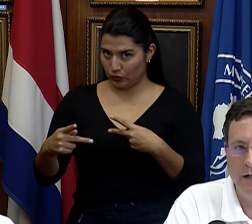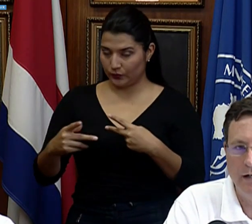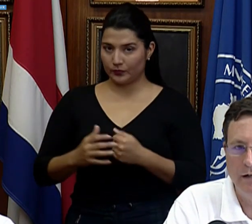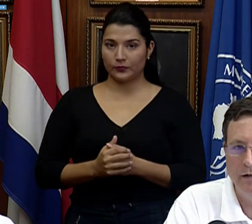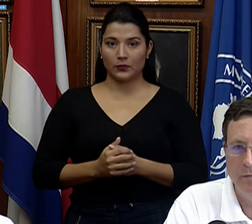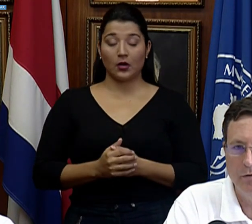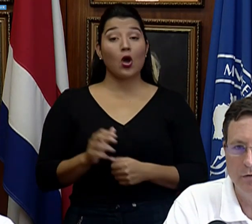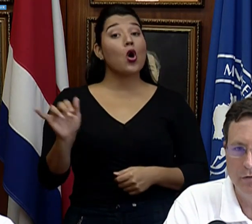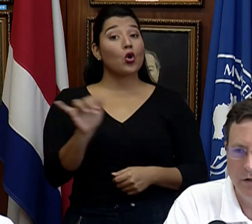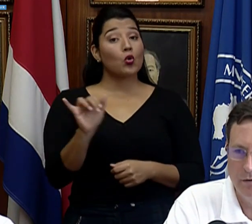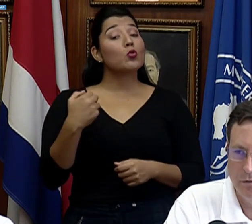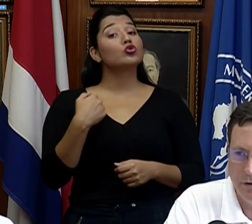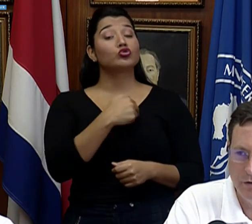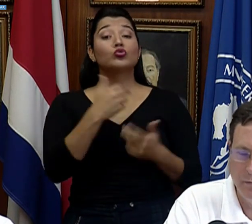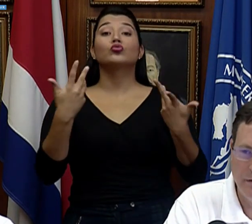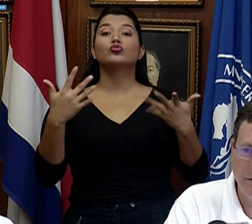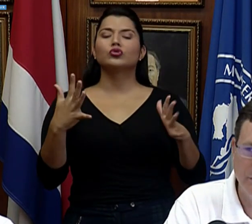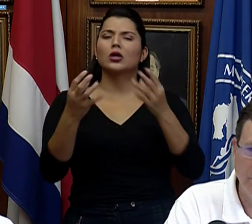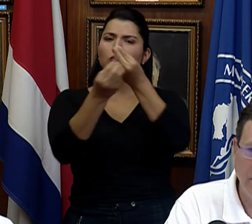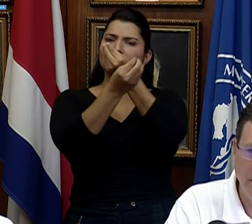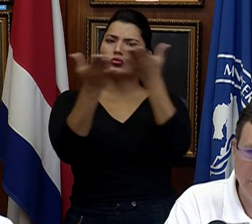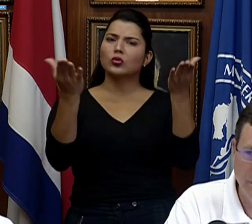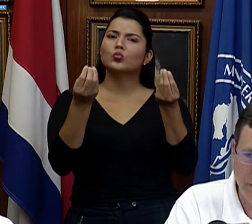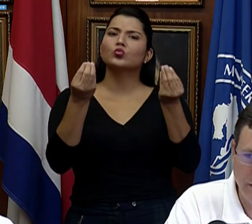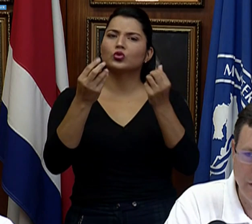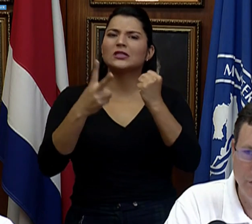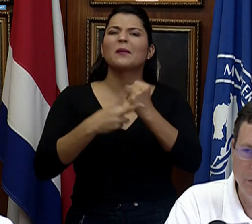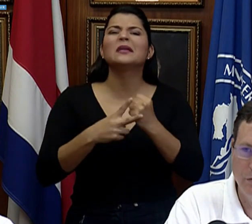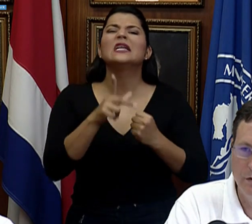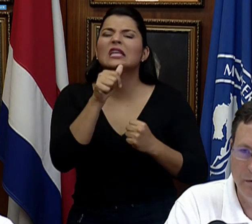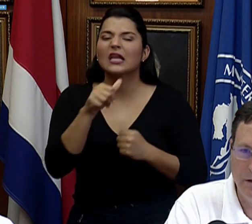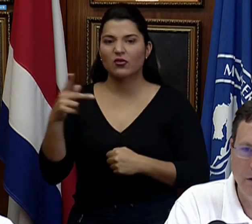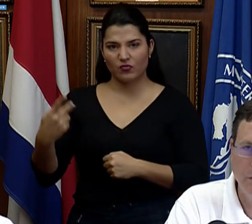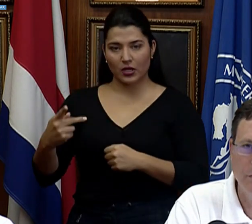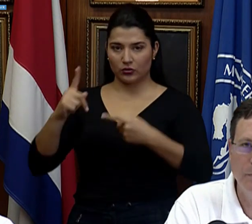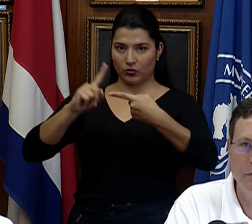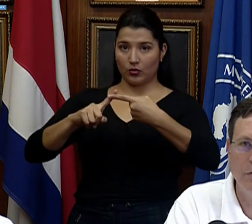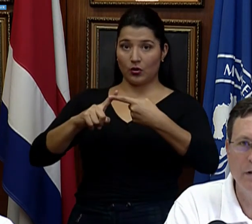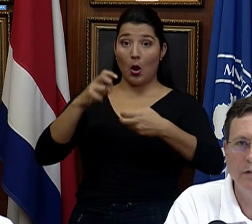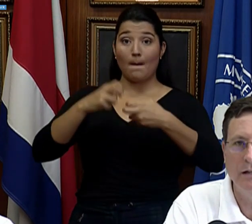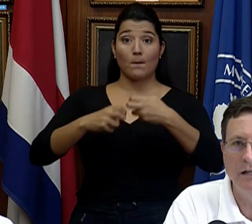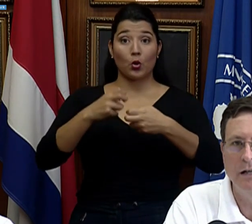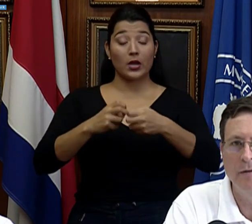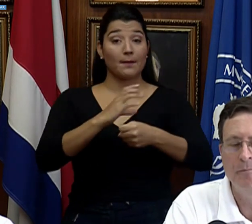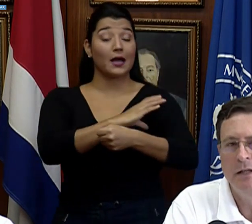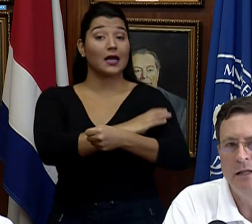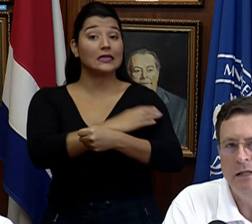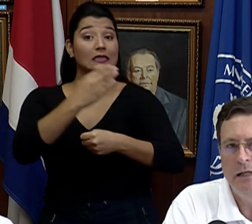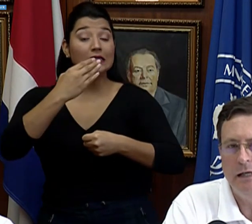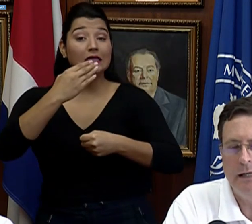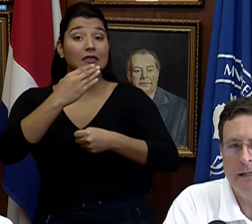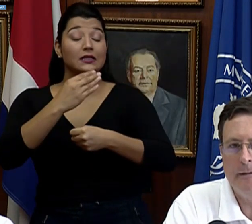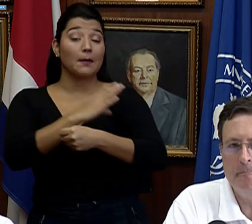como ya hemos anunciado numerosas veces, son aquellos hipertensos, diabéticos, personas que tienen